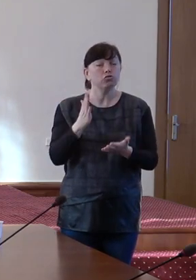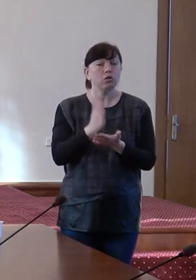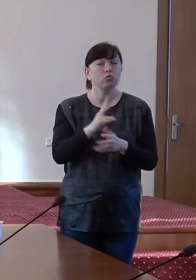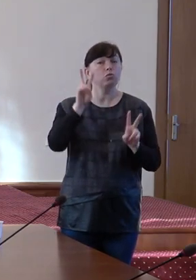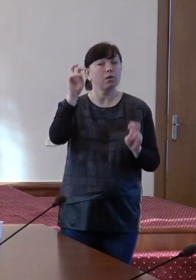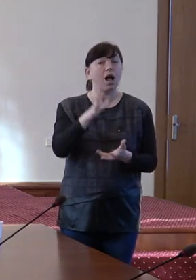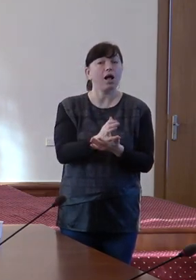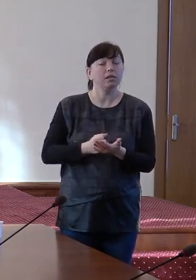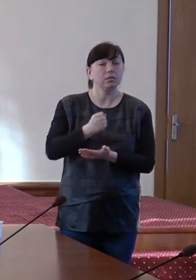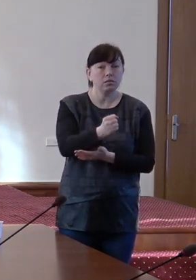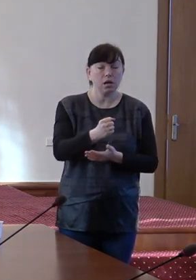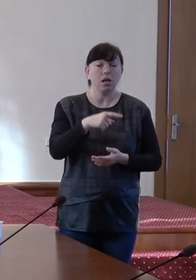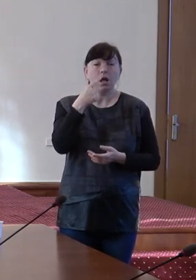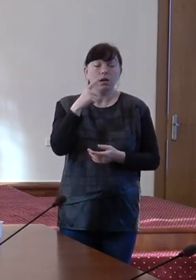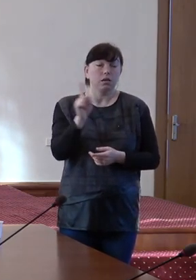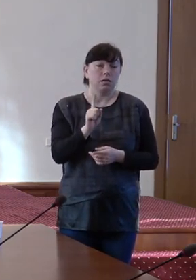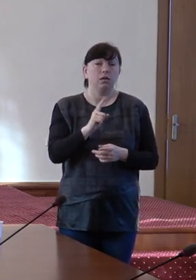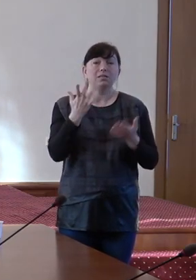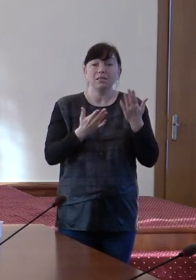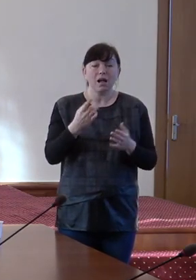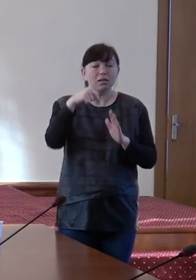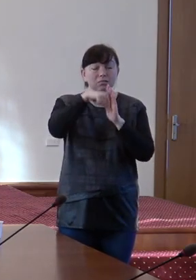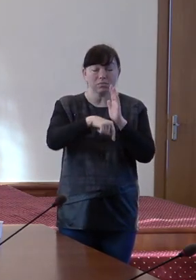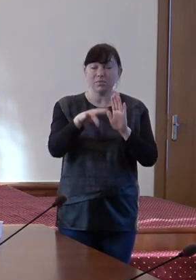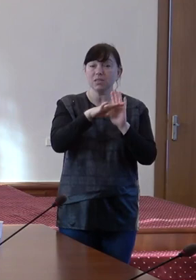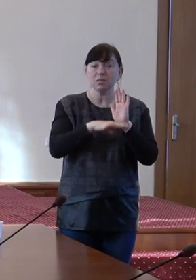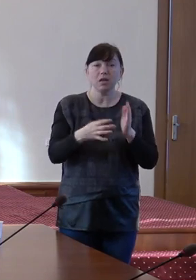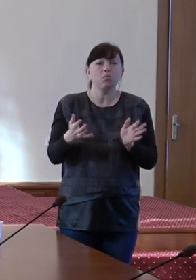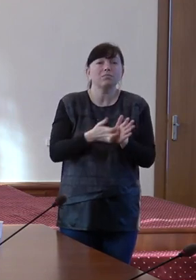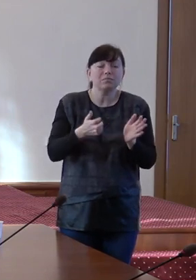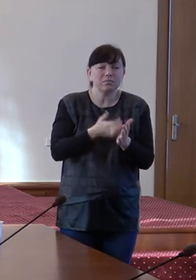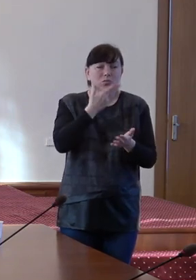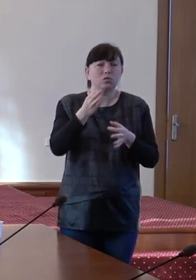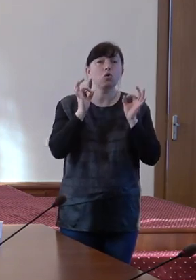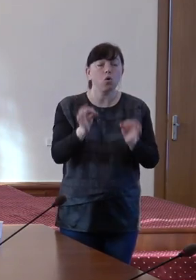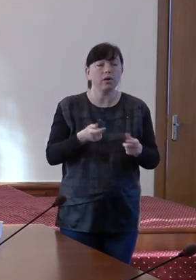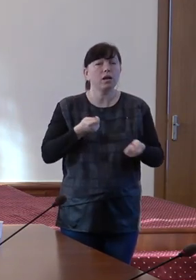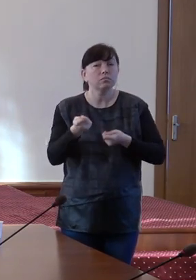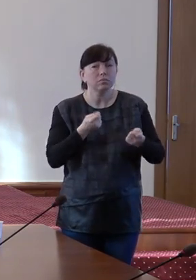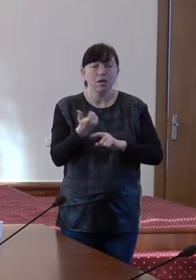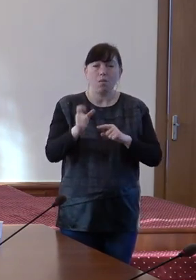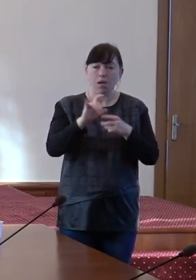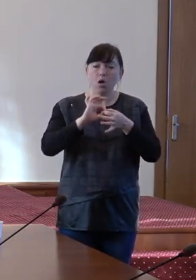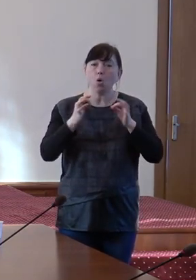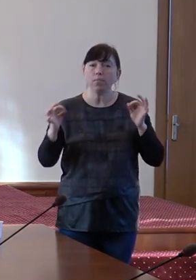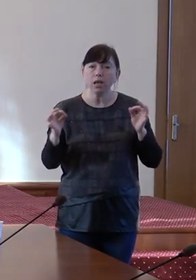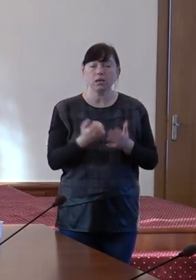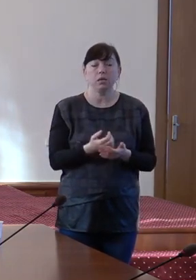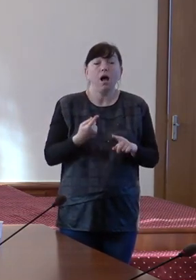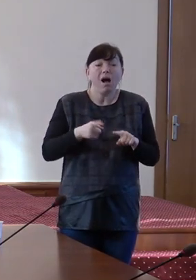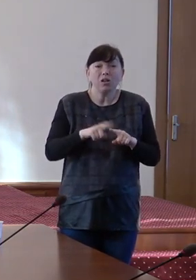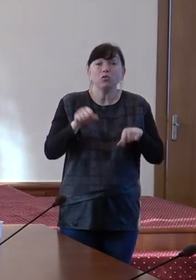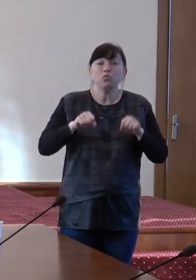dacă Sistemul nu este pregătit, nu are competențe de management și de administrare a programelor mai complexe, atunci aceste